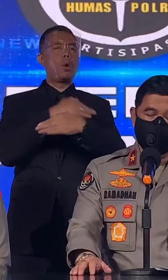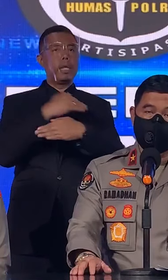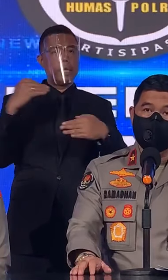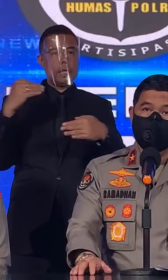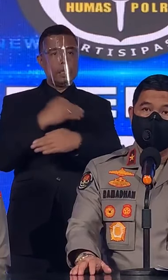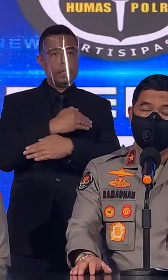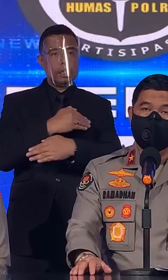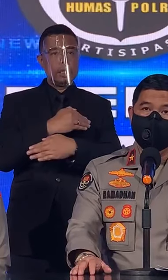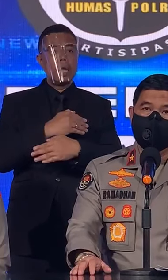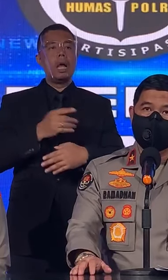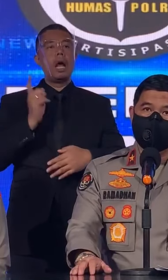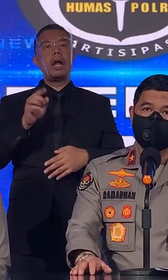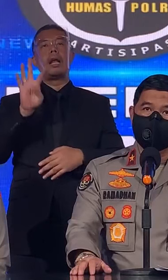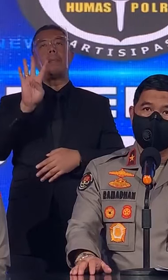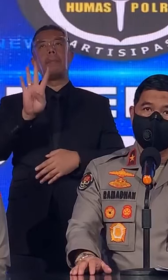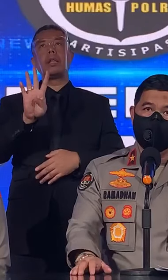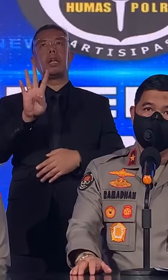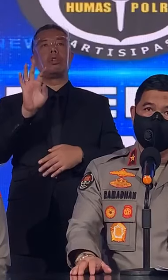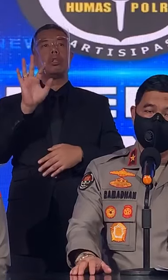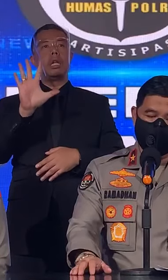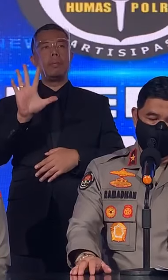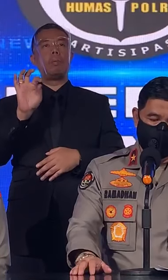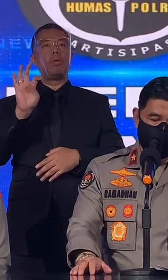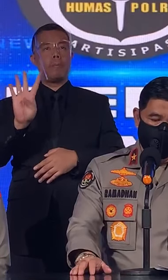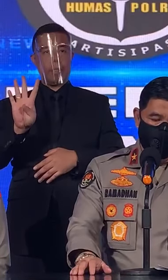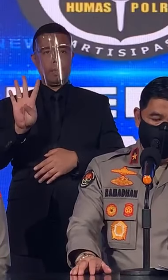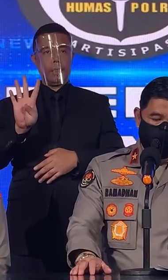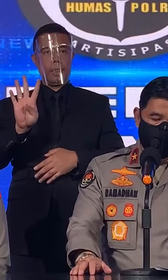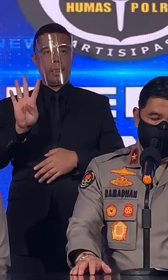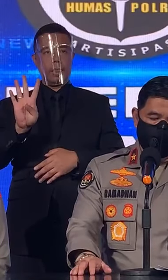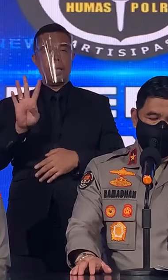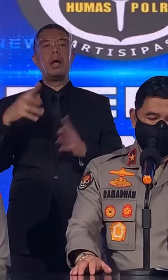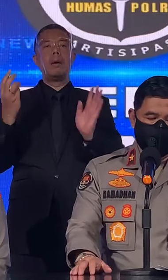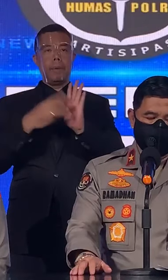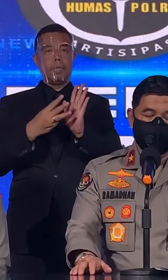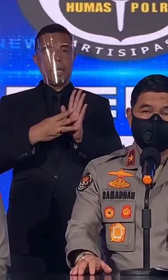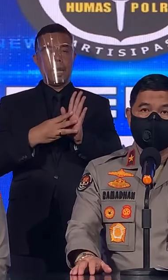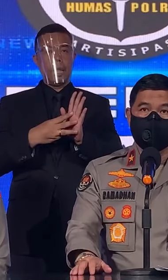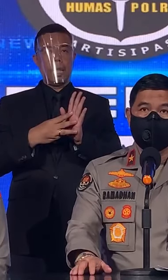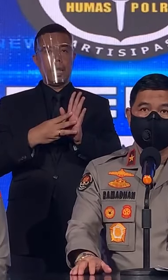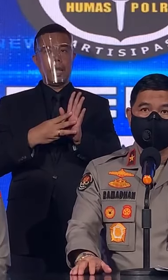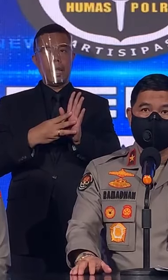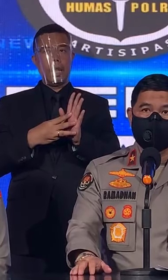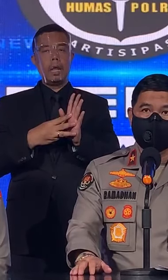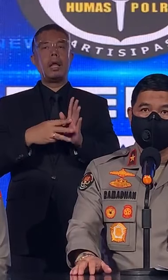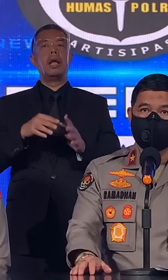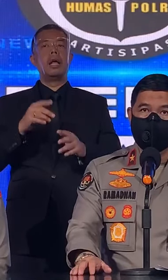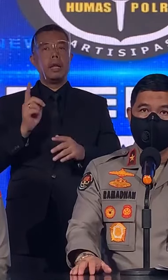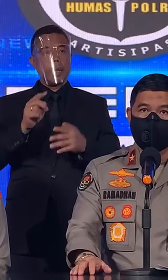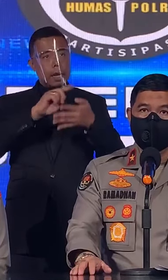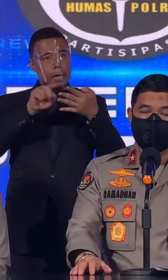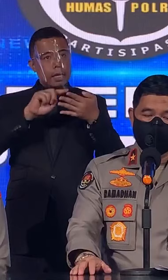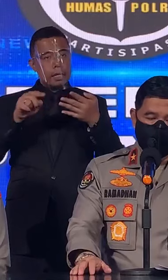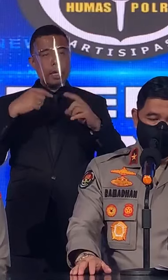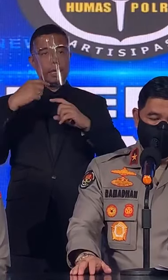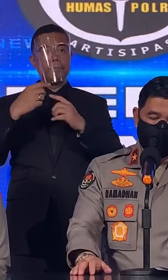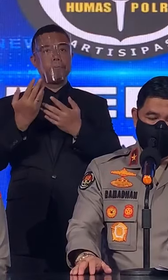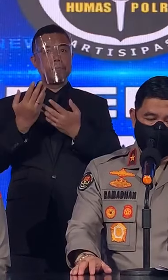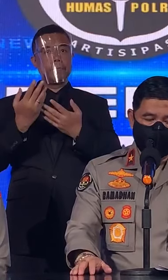lintas ada 454 kejadian dengan rincian